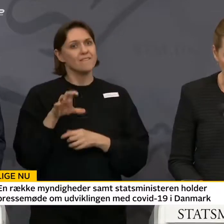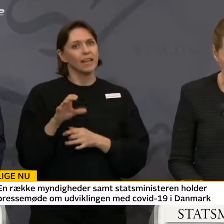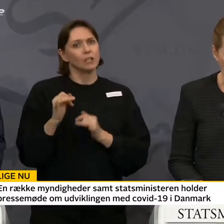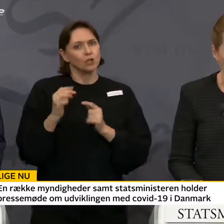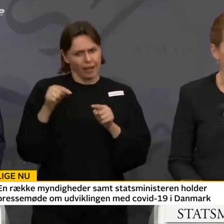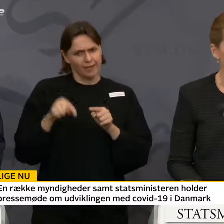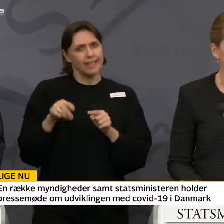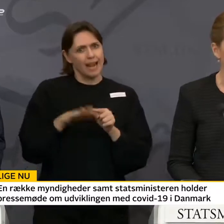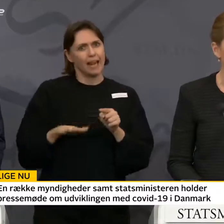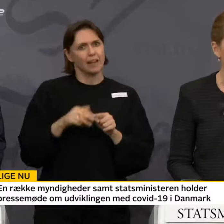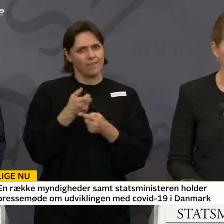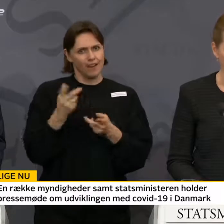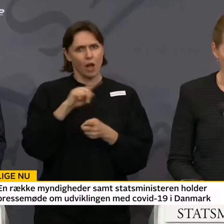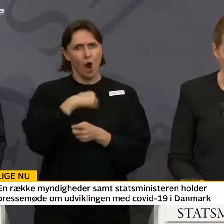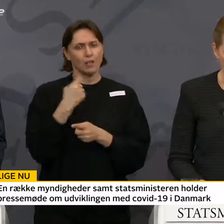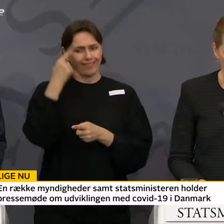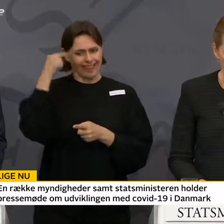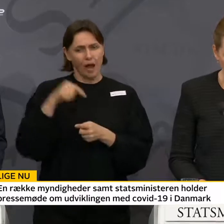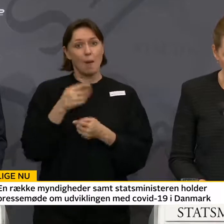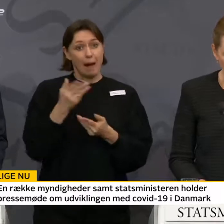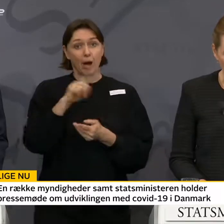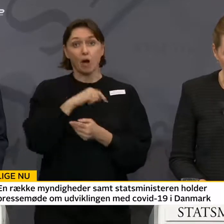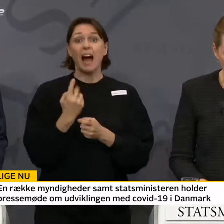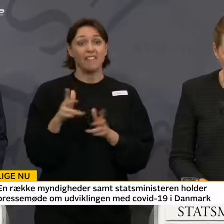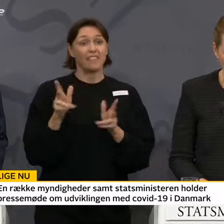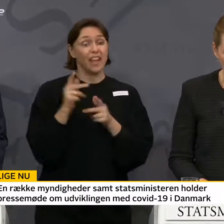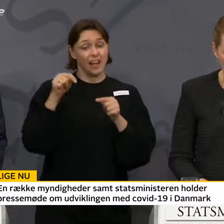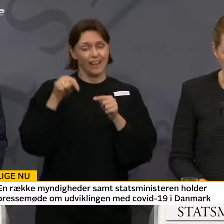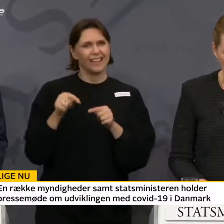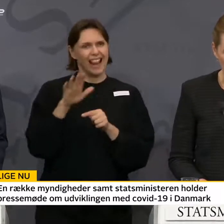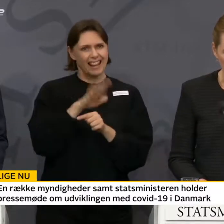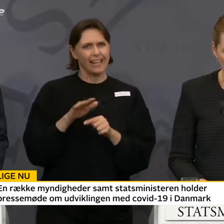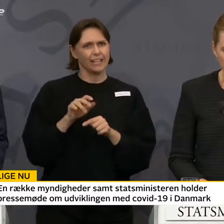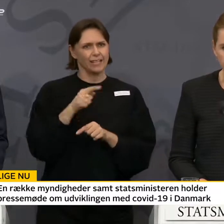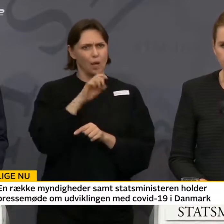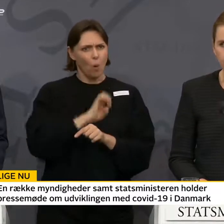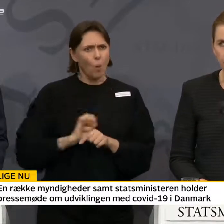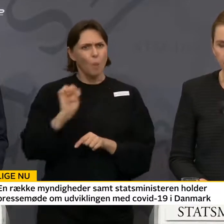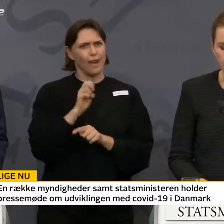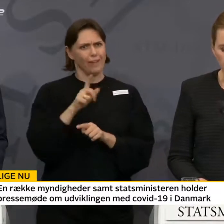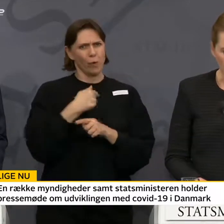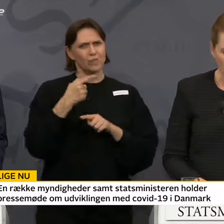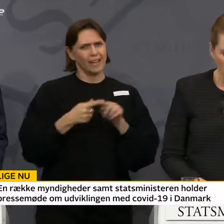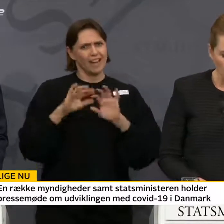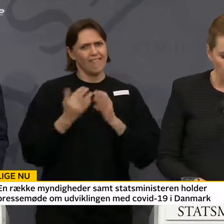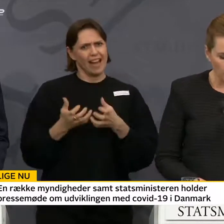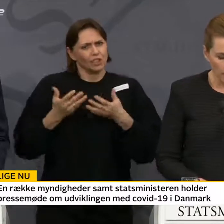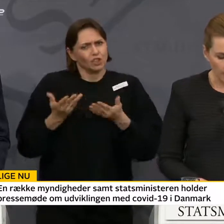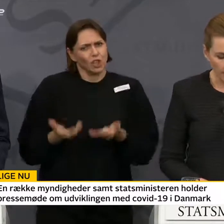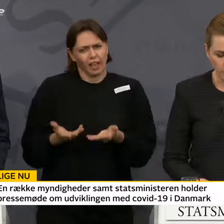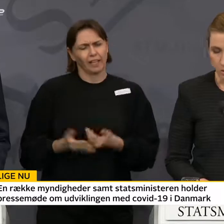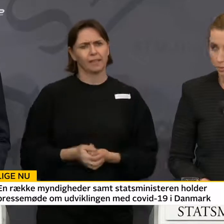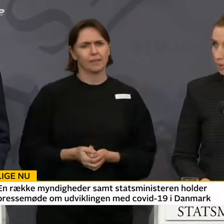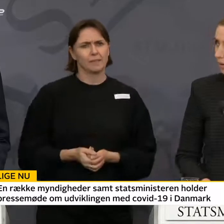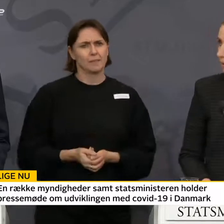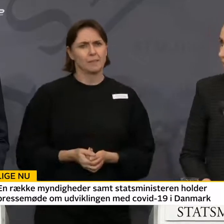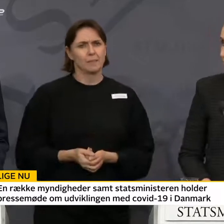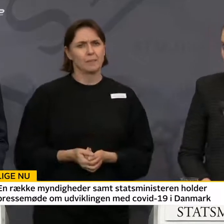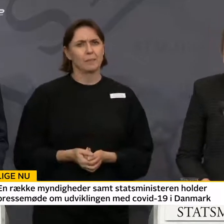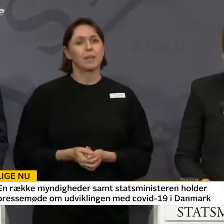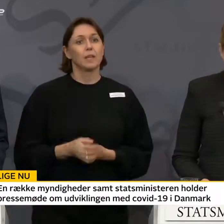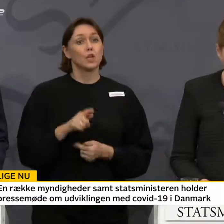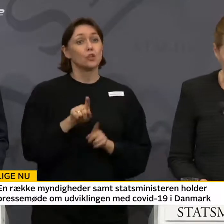som de fleste af os kender, og hvor mange har været på ferie i et land i Europa, i vores del af verden. Vi har som